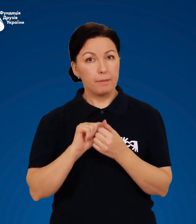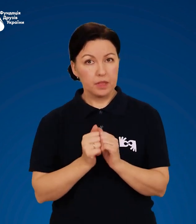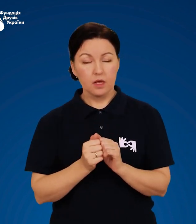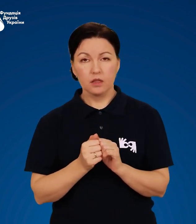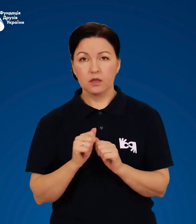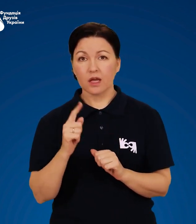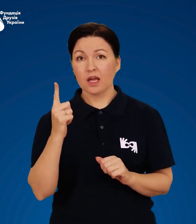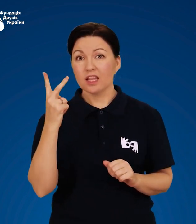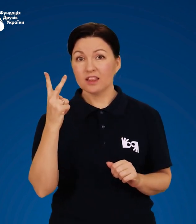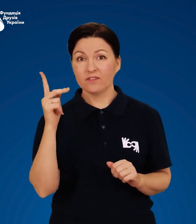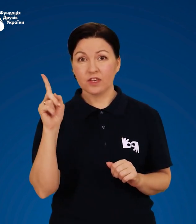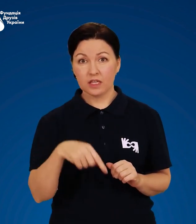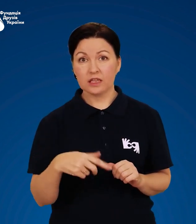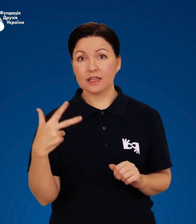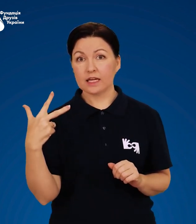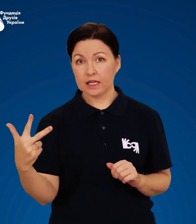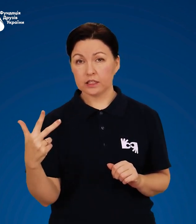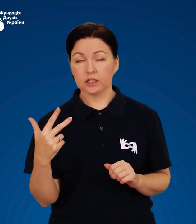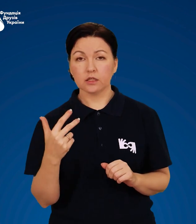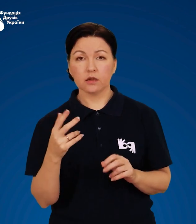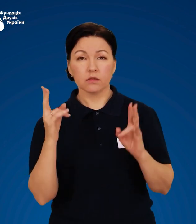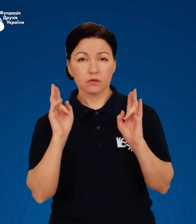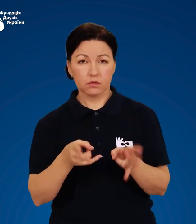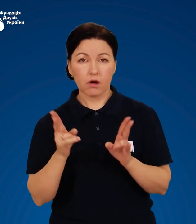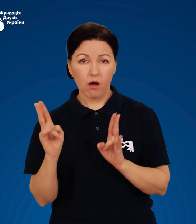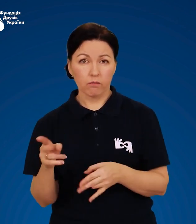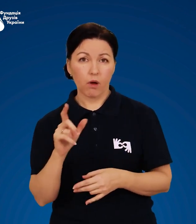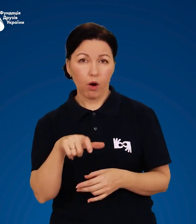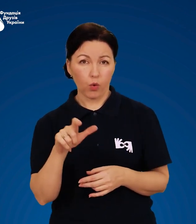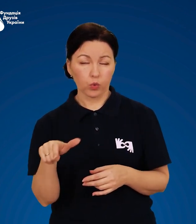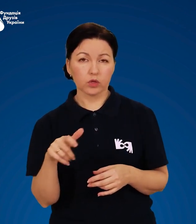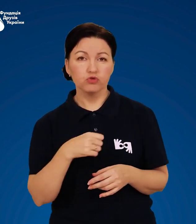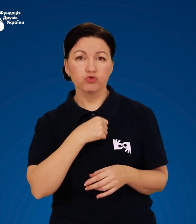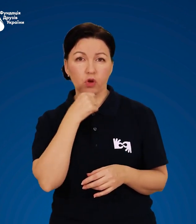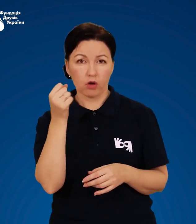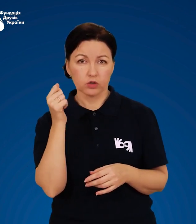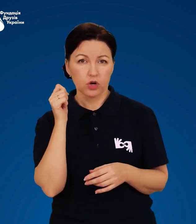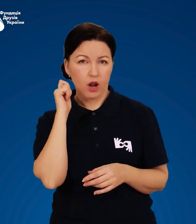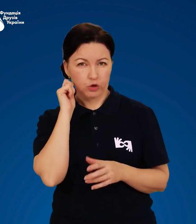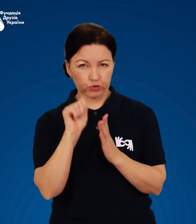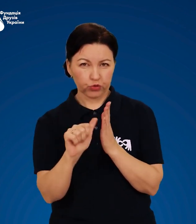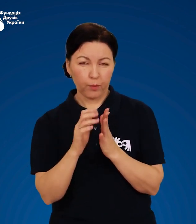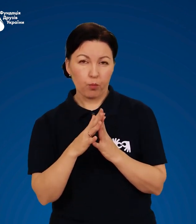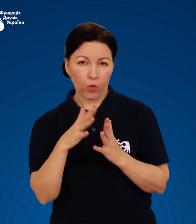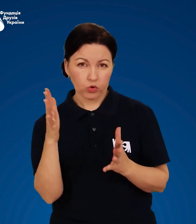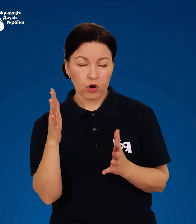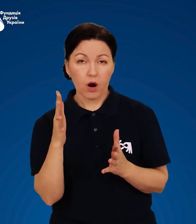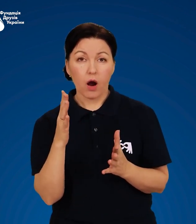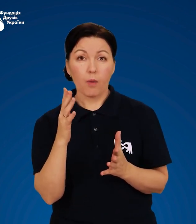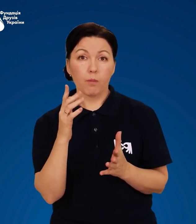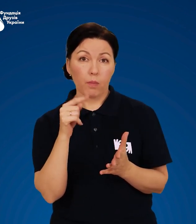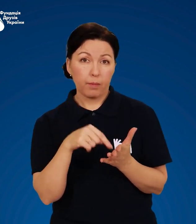що дві третини травм люди старші 60 років отримують під час падіння.